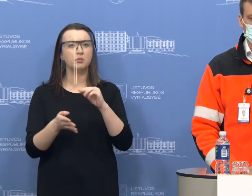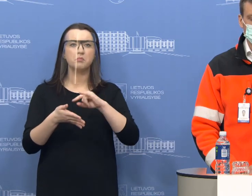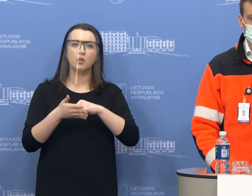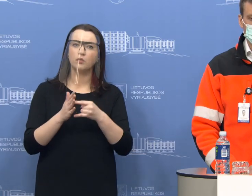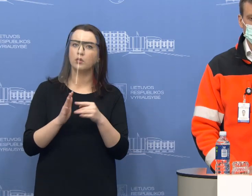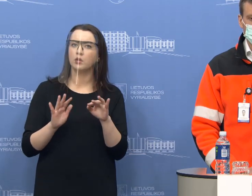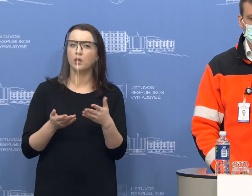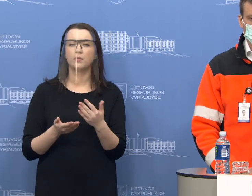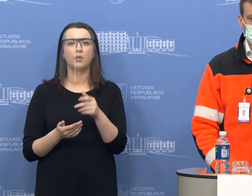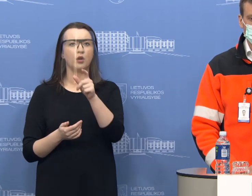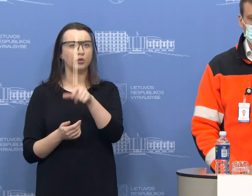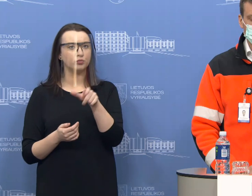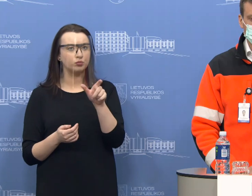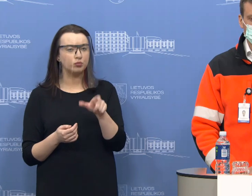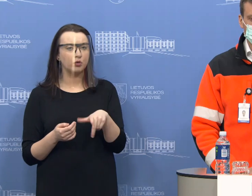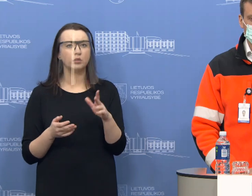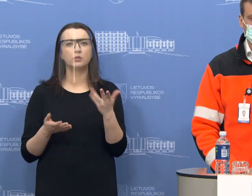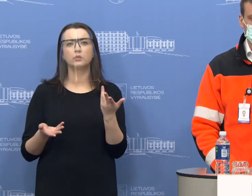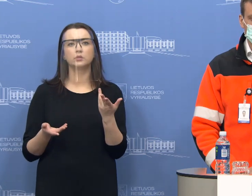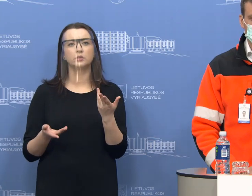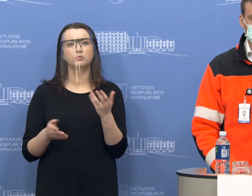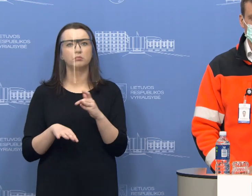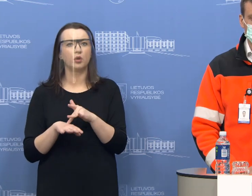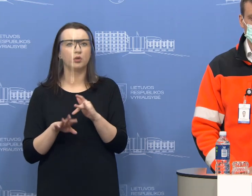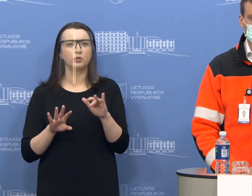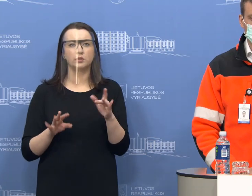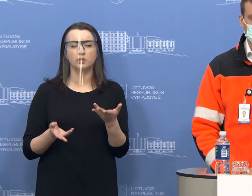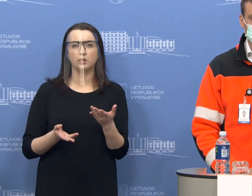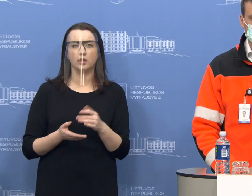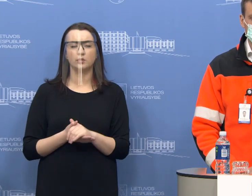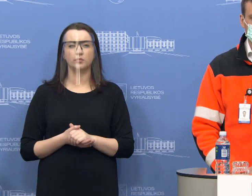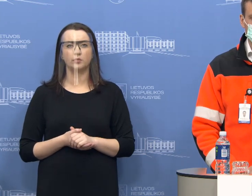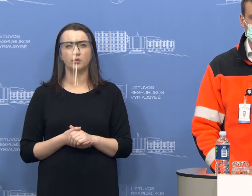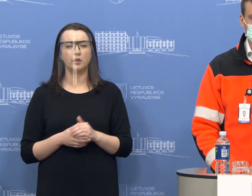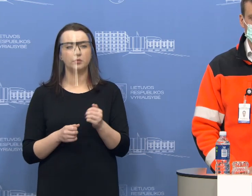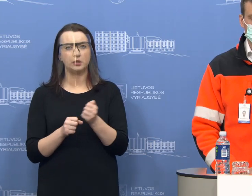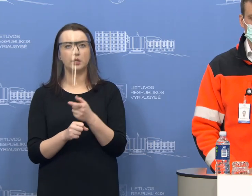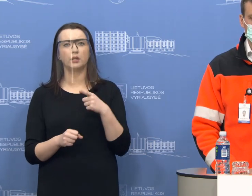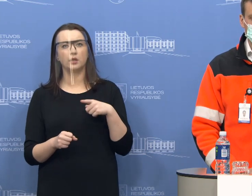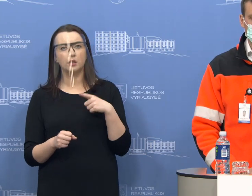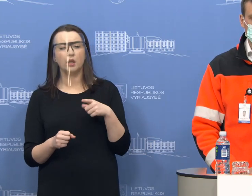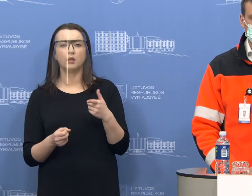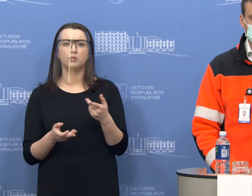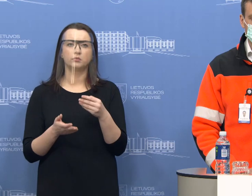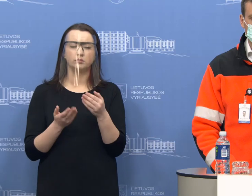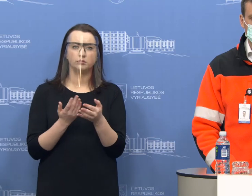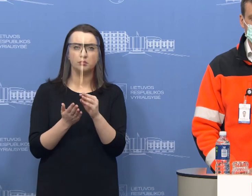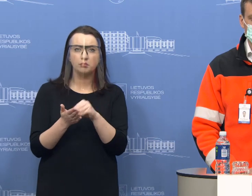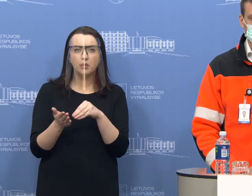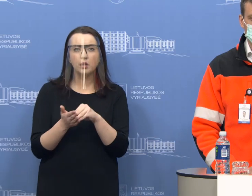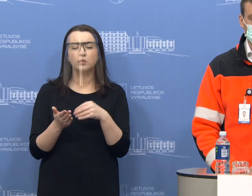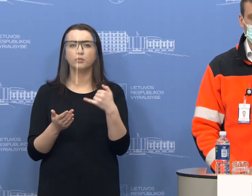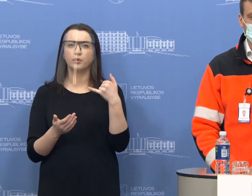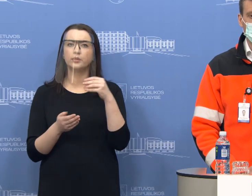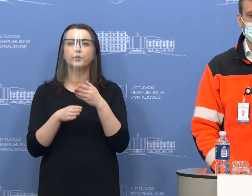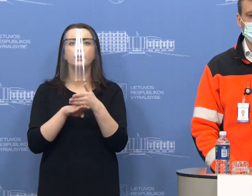ar tai žmonių net grėsų, kurie realiai galėtų būti ištirti, nuo pakartuotimo, tarkim, priepimos, dėl